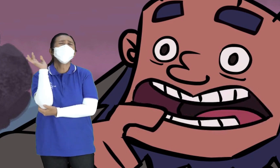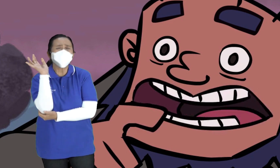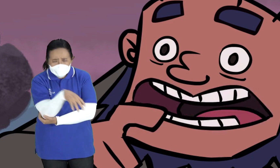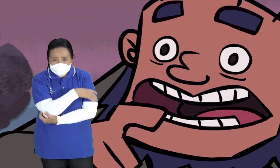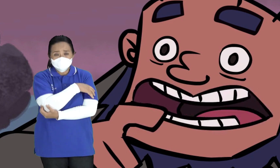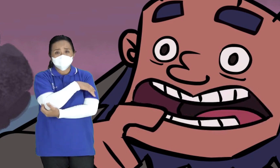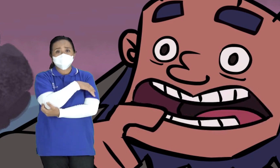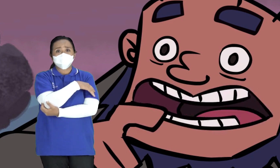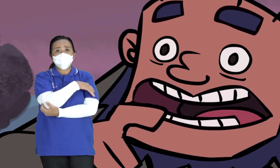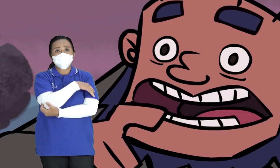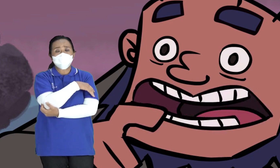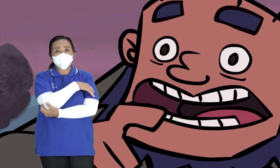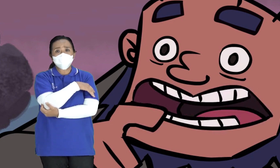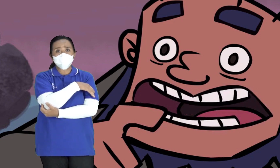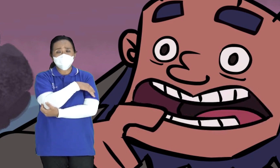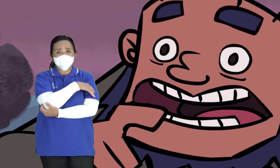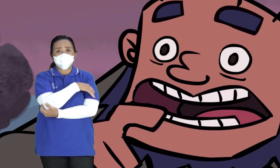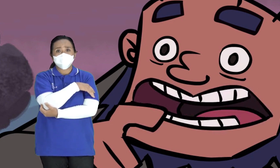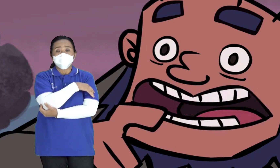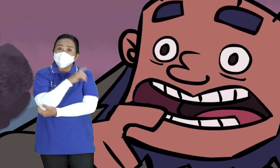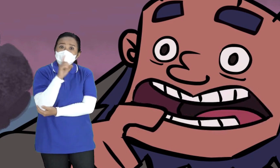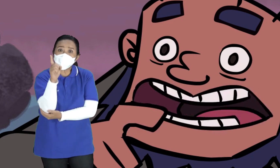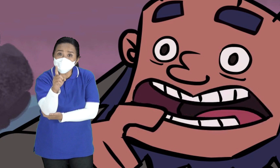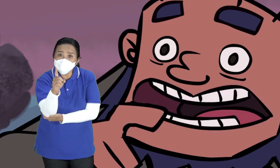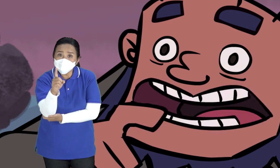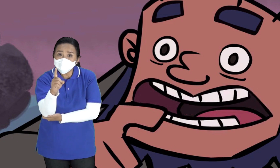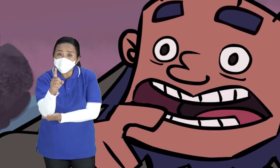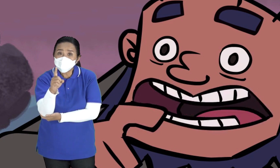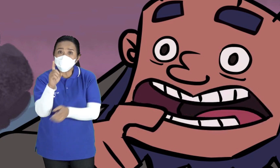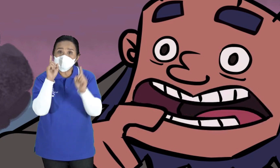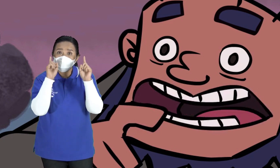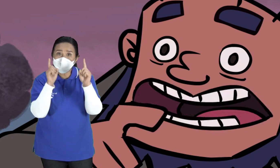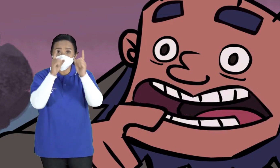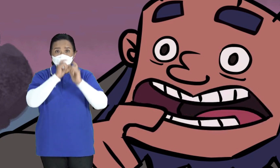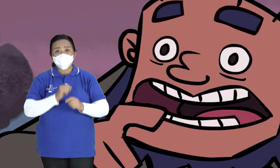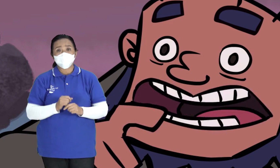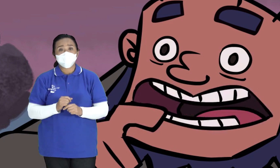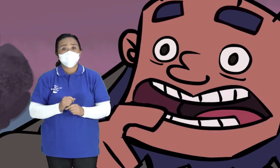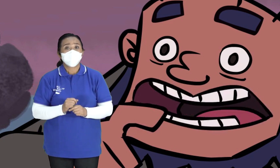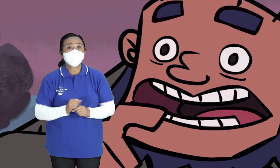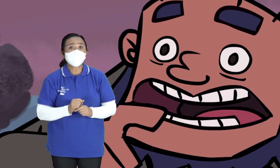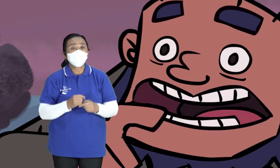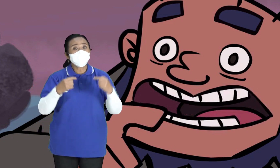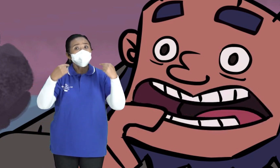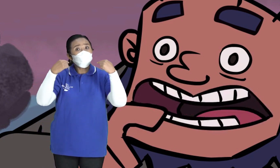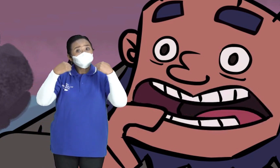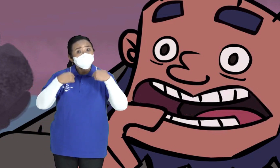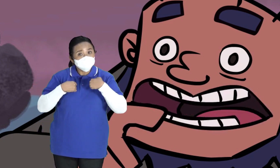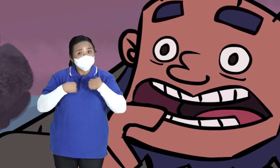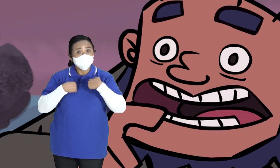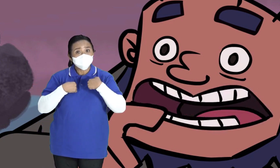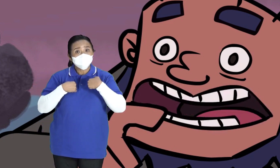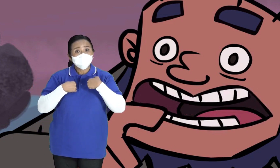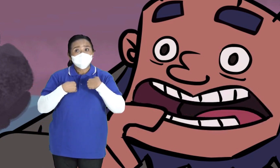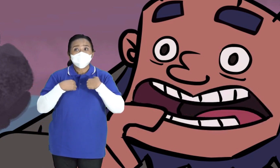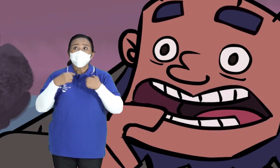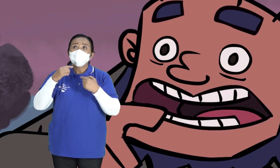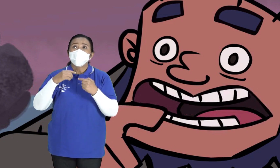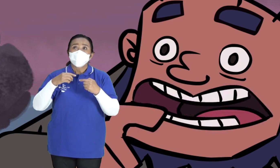Susah Permintaanmu ini Tapi Kalau kamu Bisa melihatku